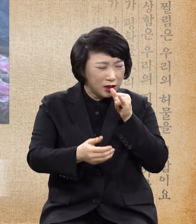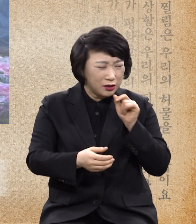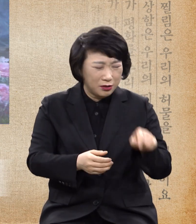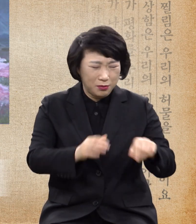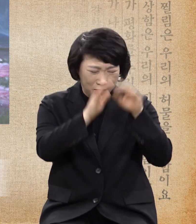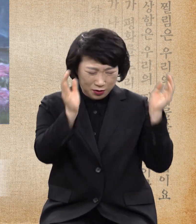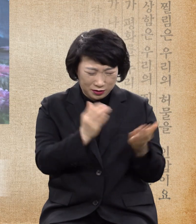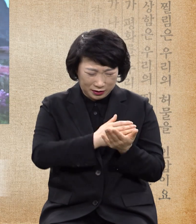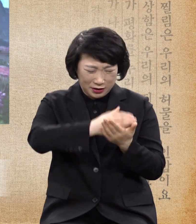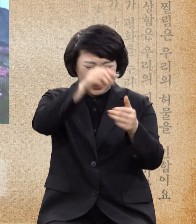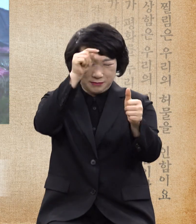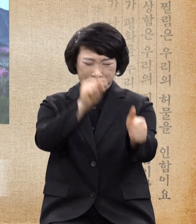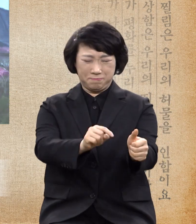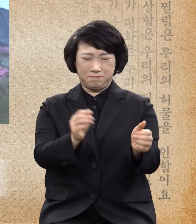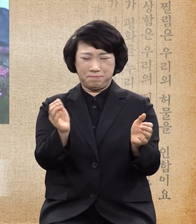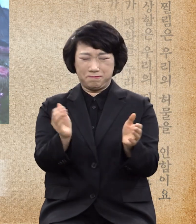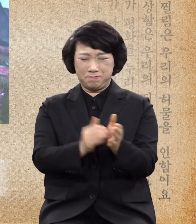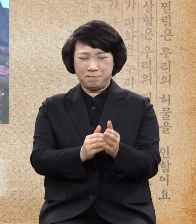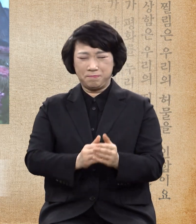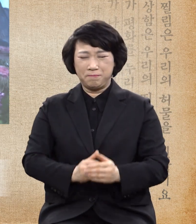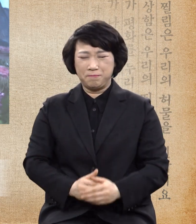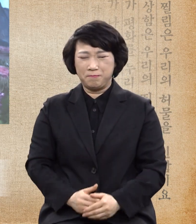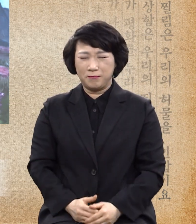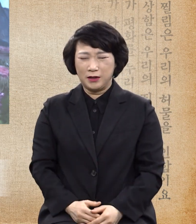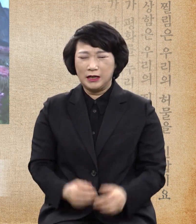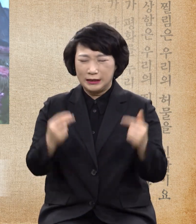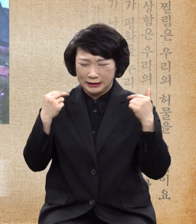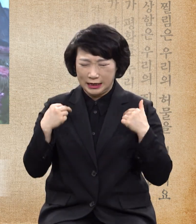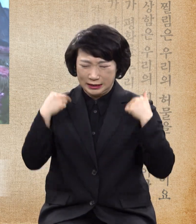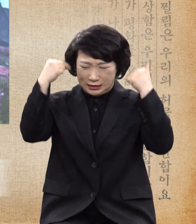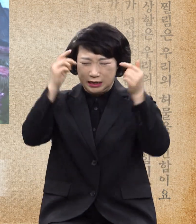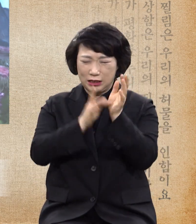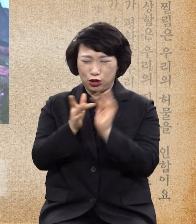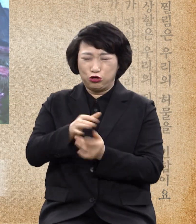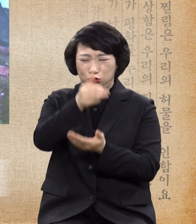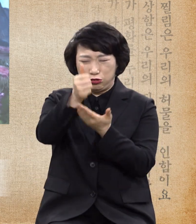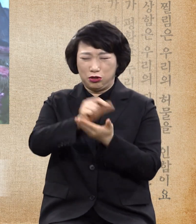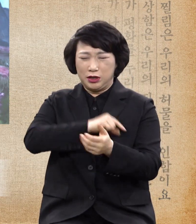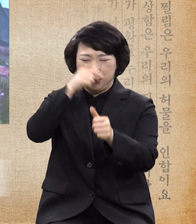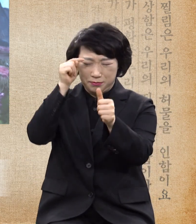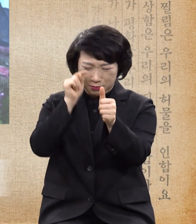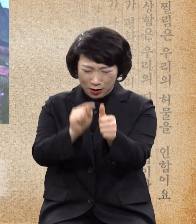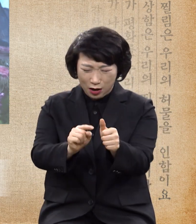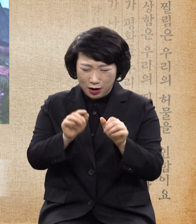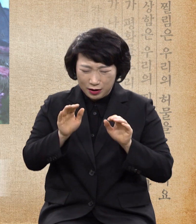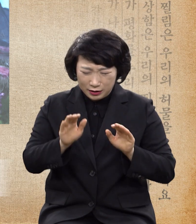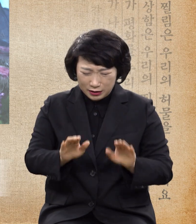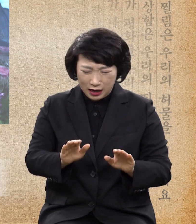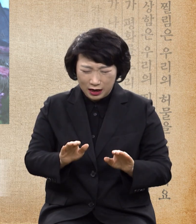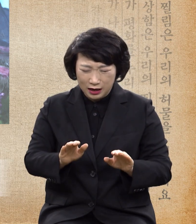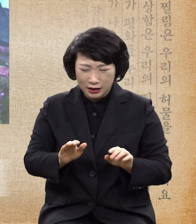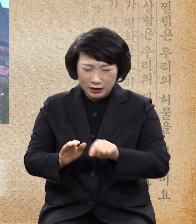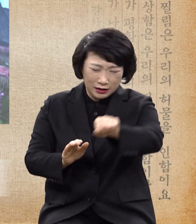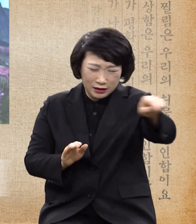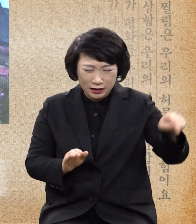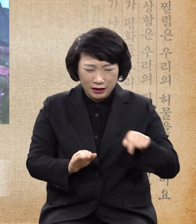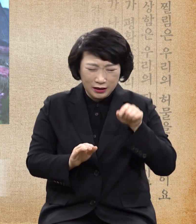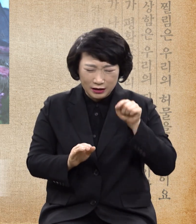떠나갈지어다 나사렛 예수의 이름으로 명령하느니 믿음의 이름,